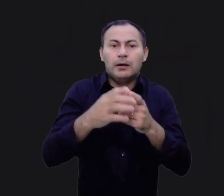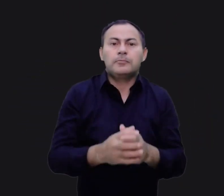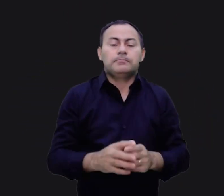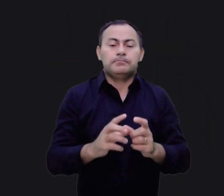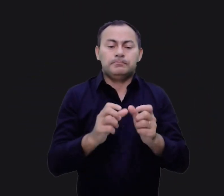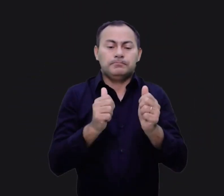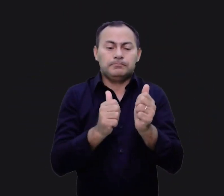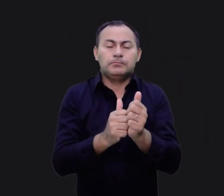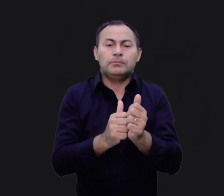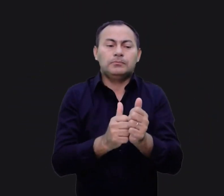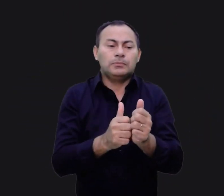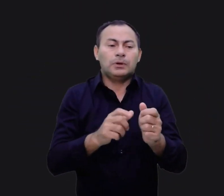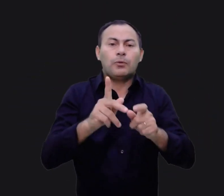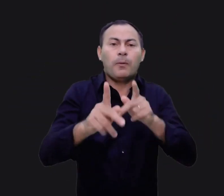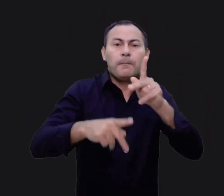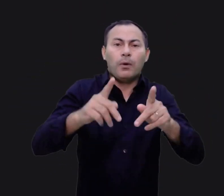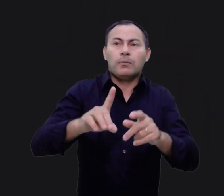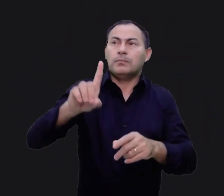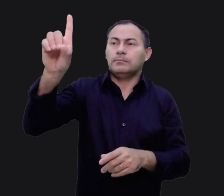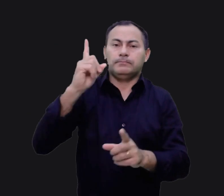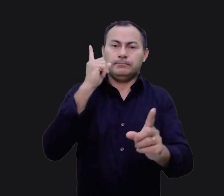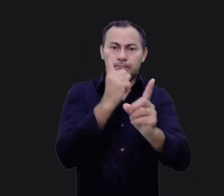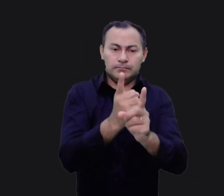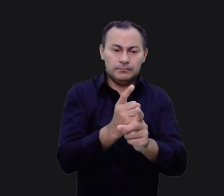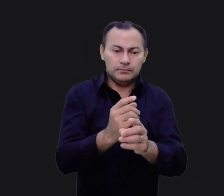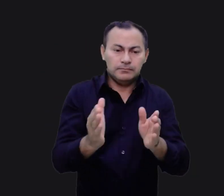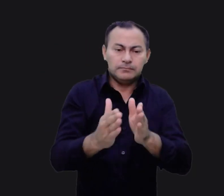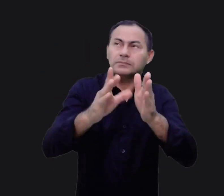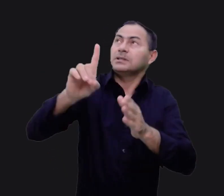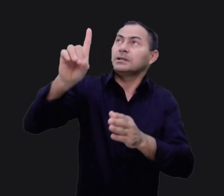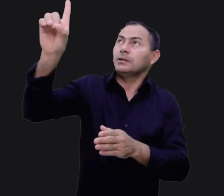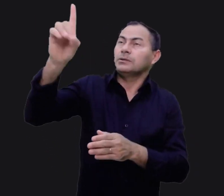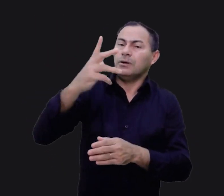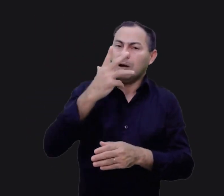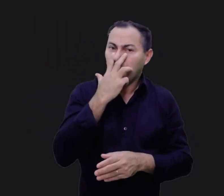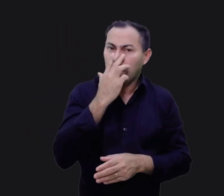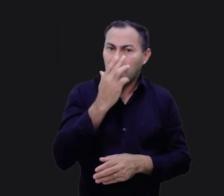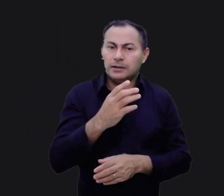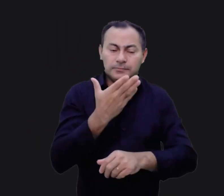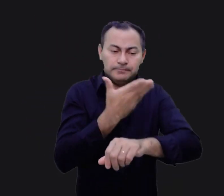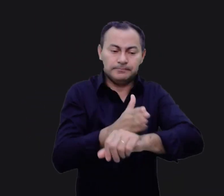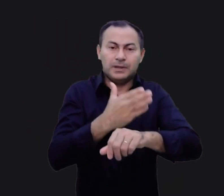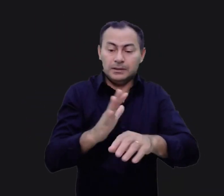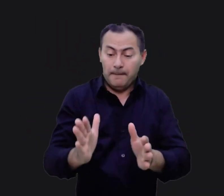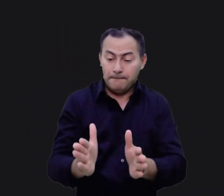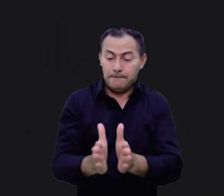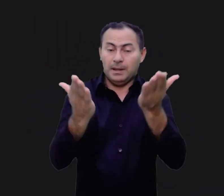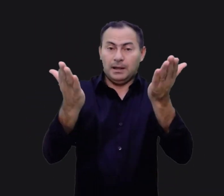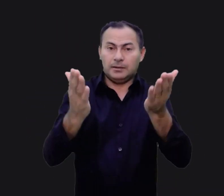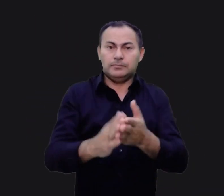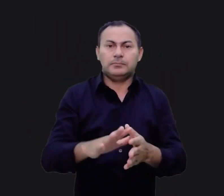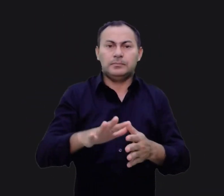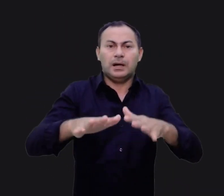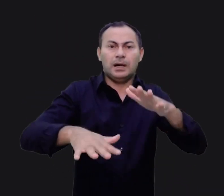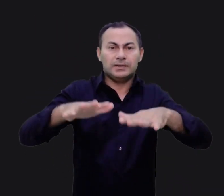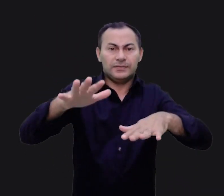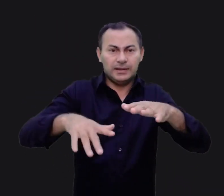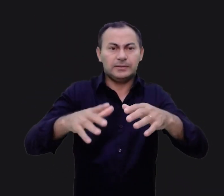assim, ao redor do qual o povo de Deus encontrava a direção divina. Acho que a aplicação desse milagre é, muitas vezes,